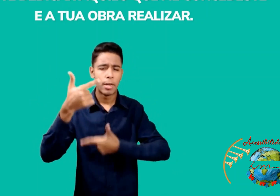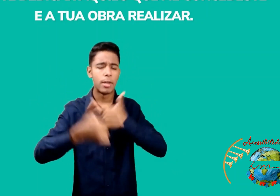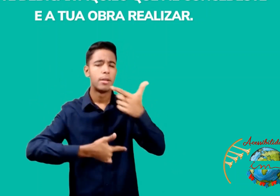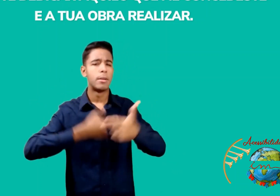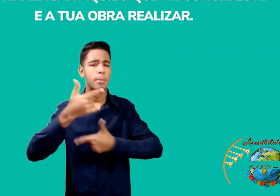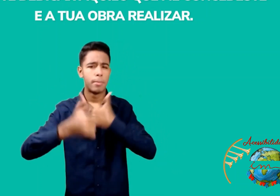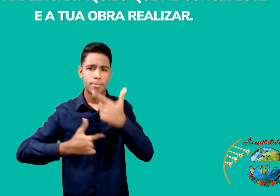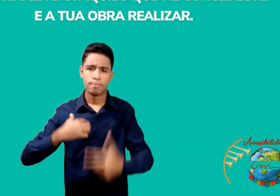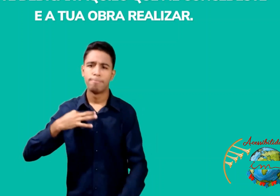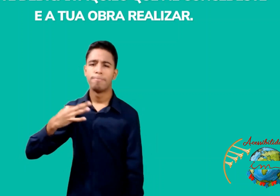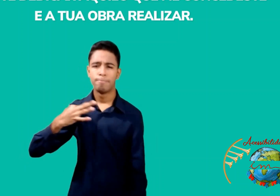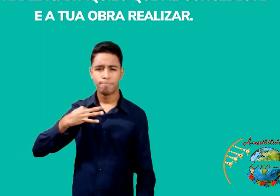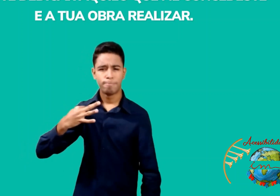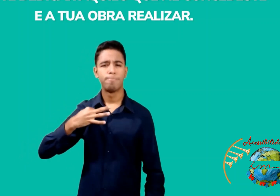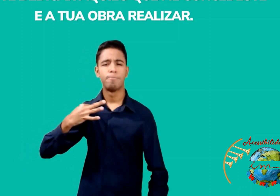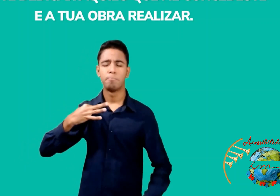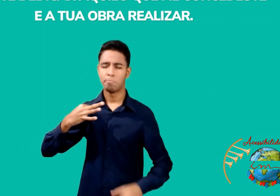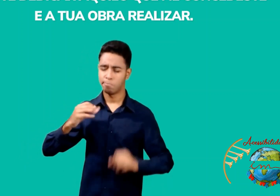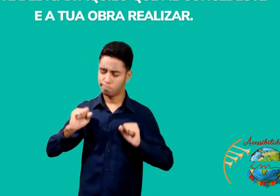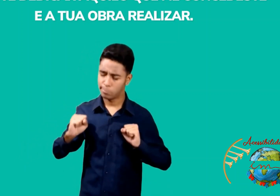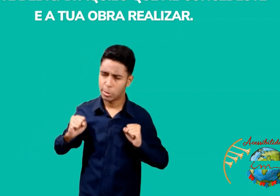Amém, amém,